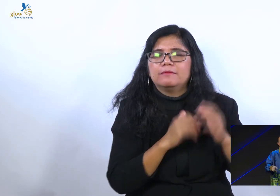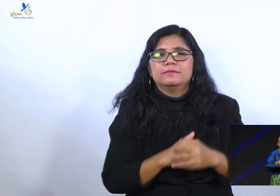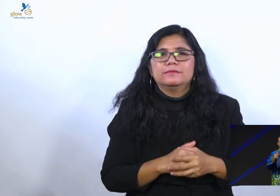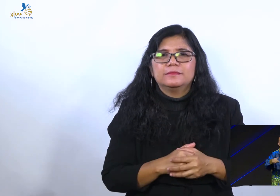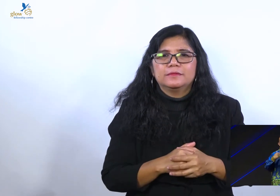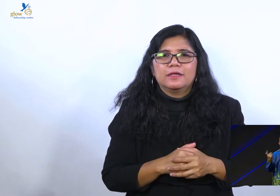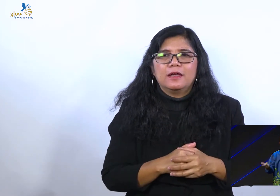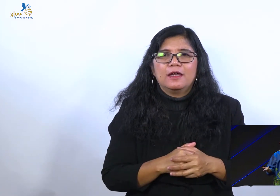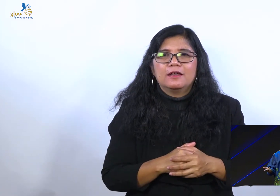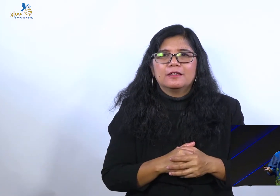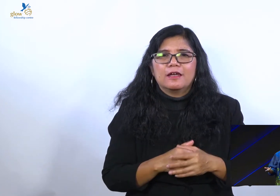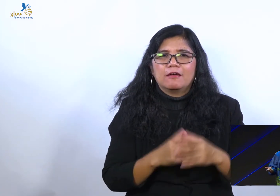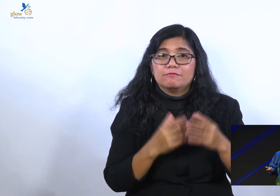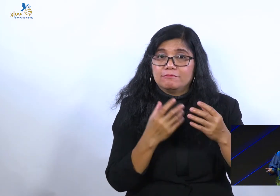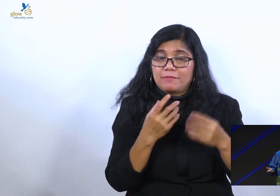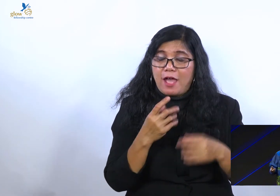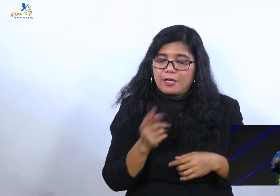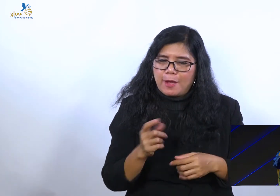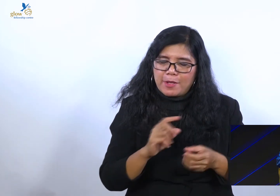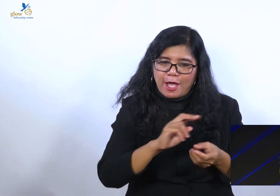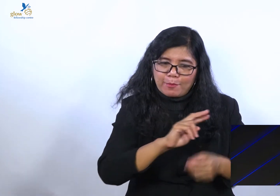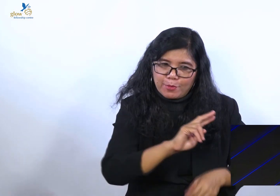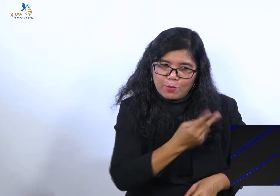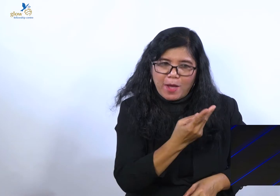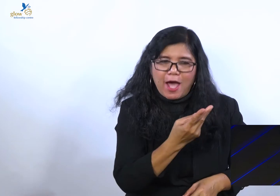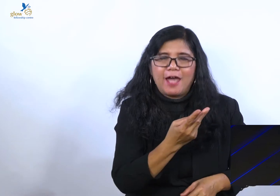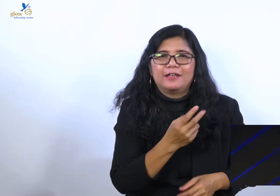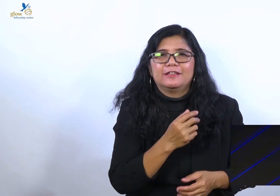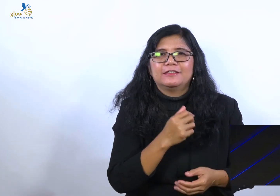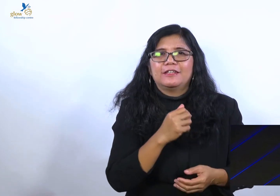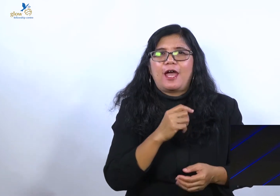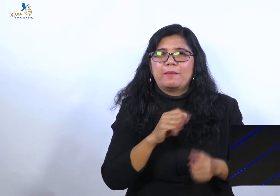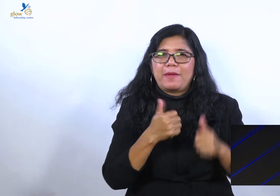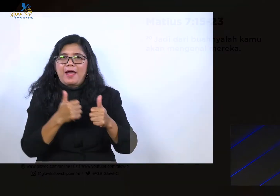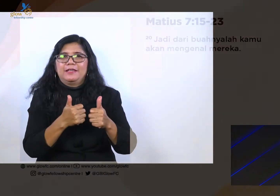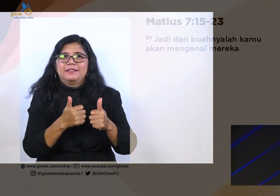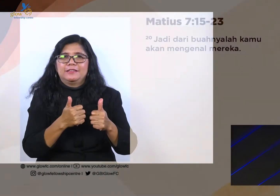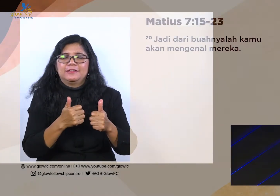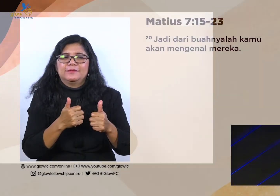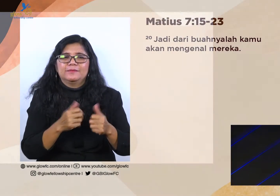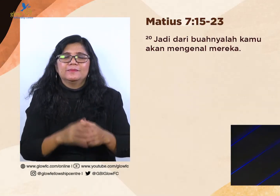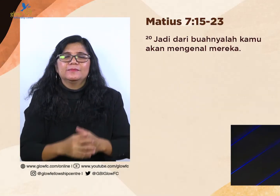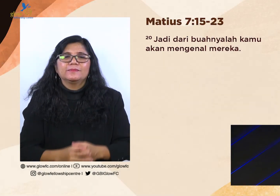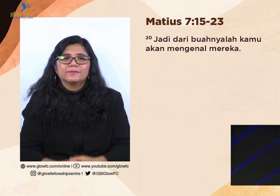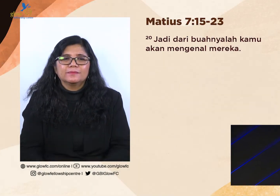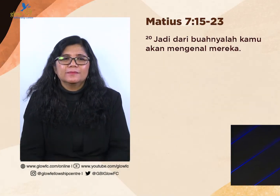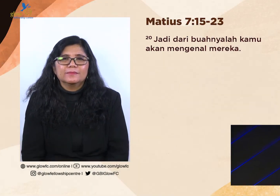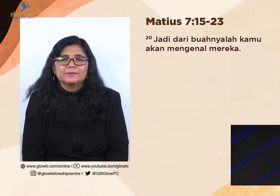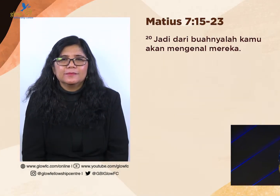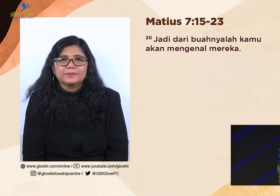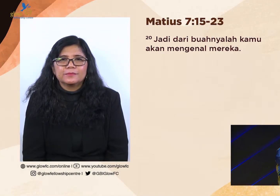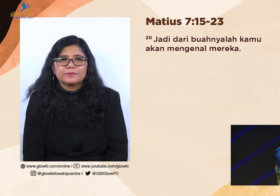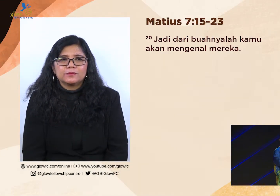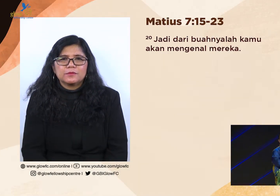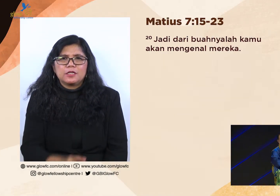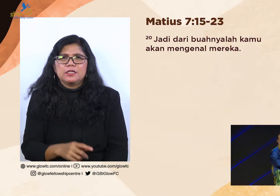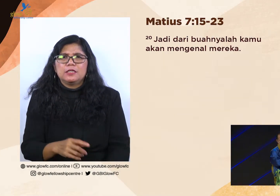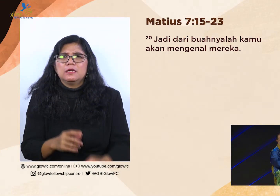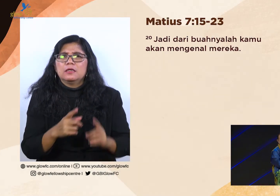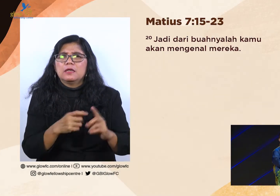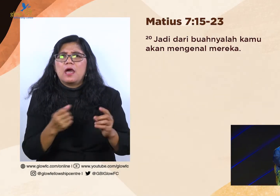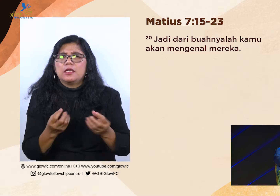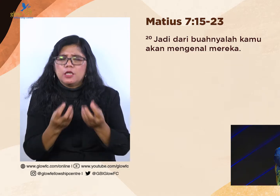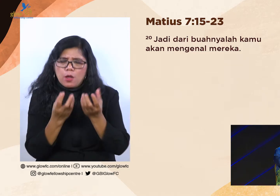Ada banyak perubahan signifikan yang dapat terjadi. Ayat 20 bilang begini. Jadi dari buahnya lah.